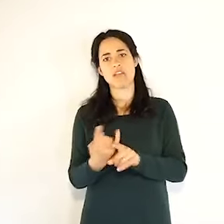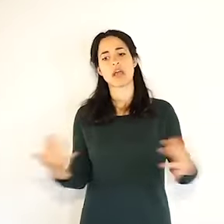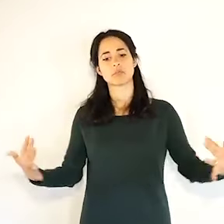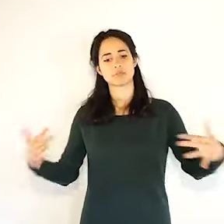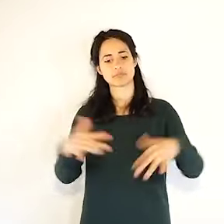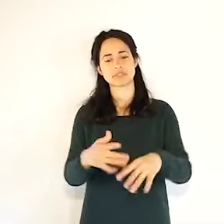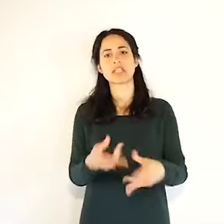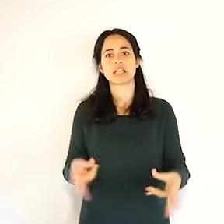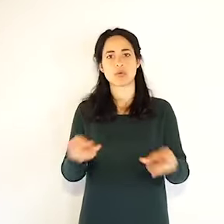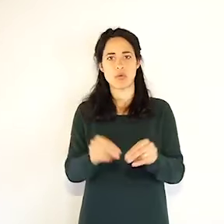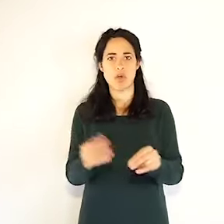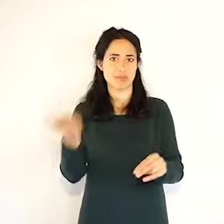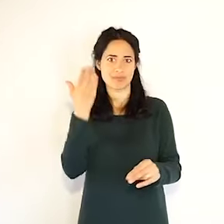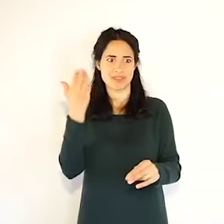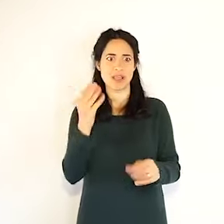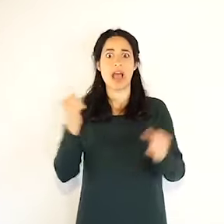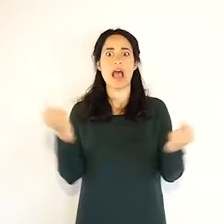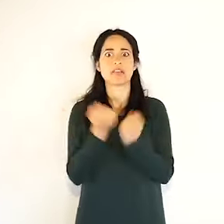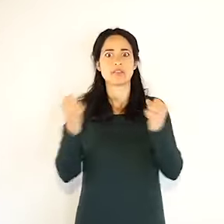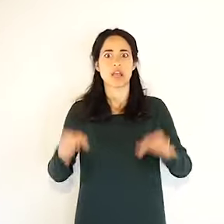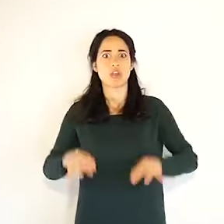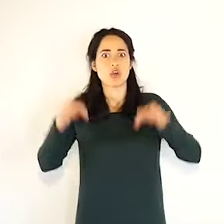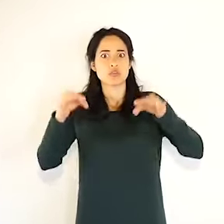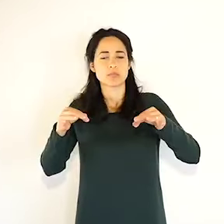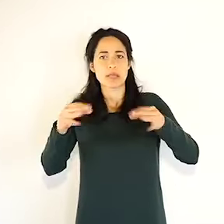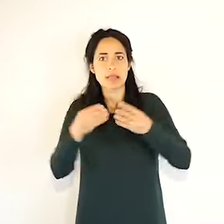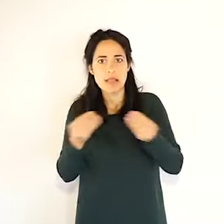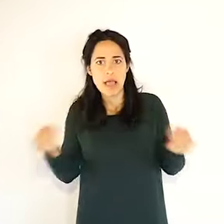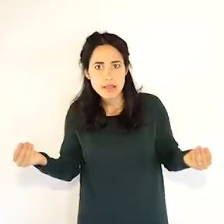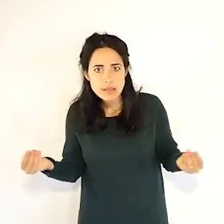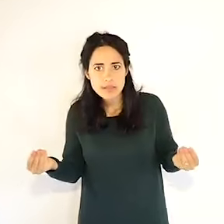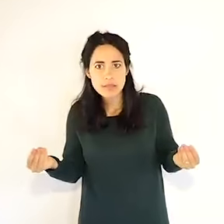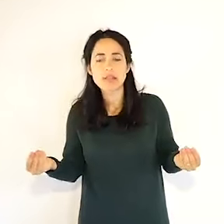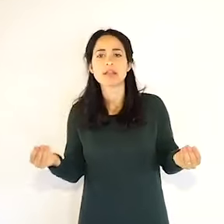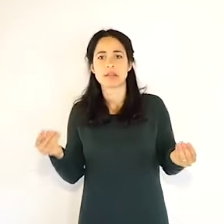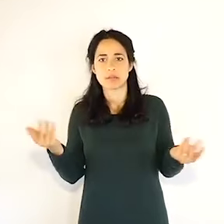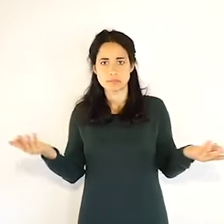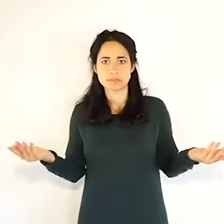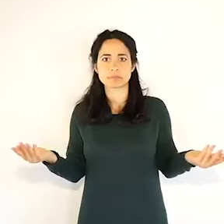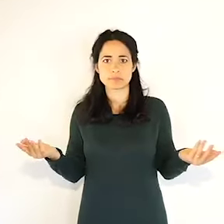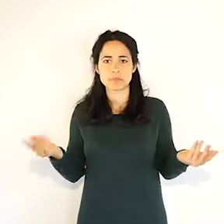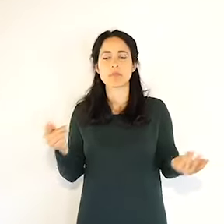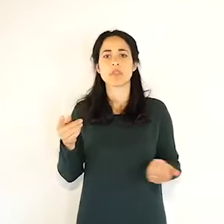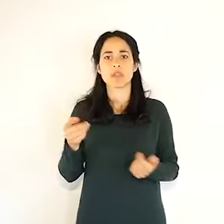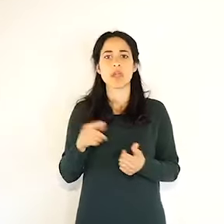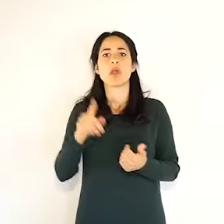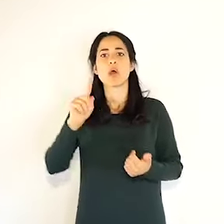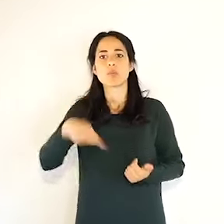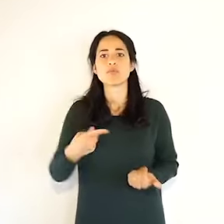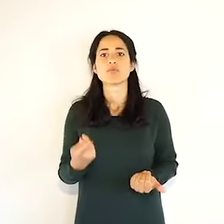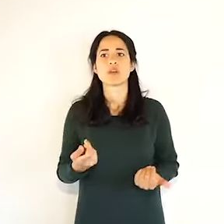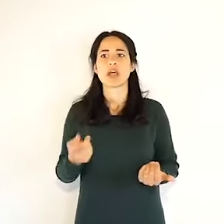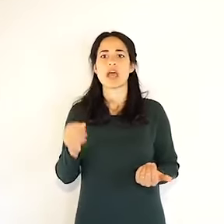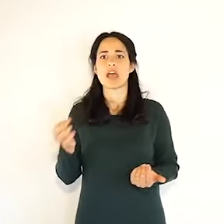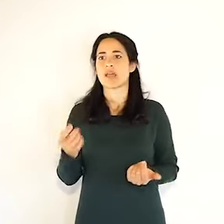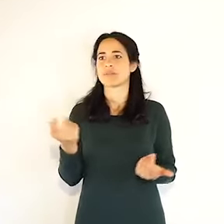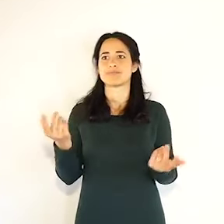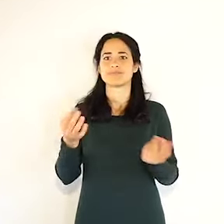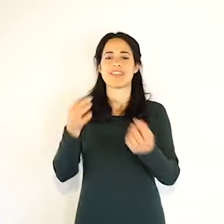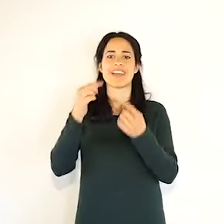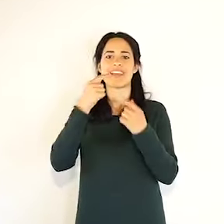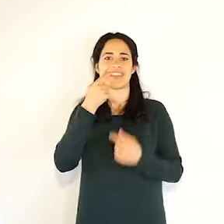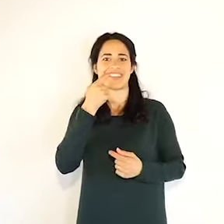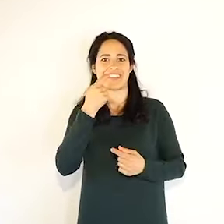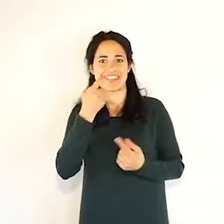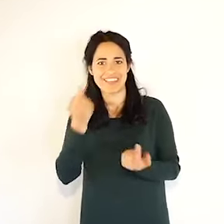e non solo, anche gli studi professionali. Allora alcuni studi professionali sono stati riaperti